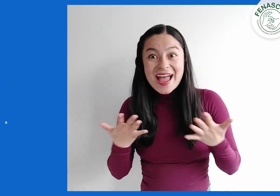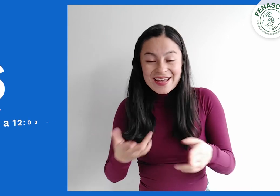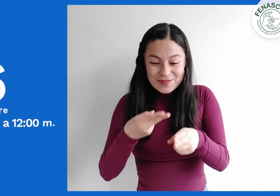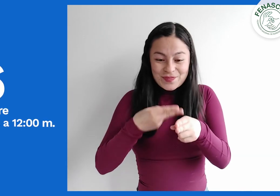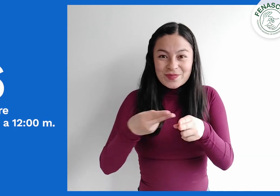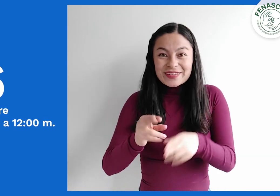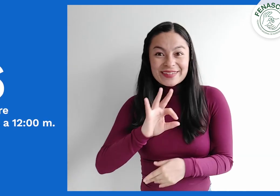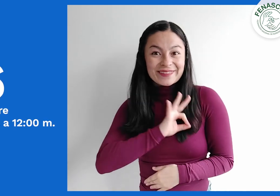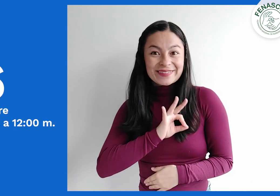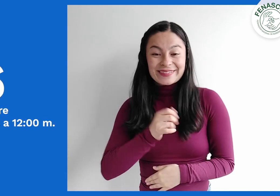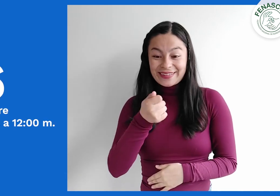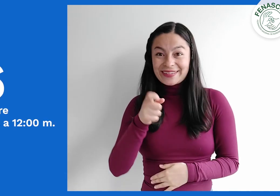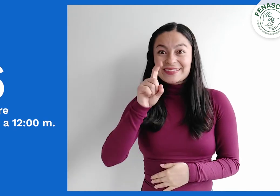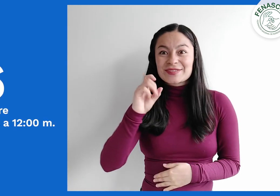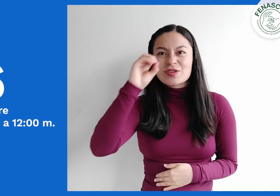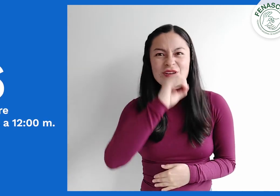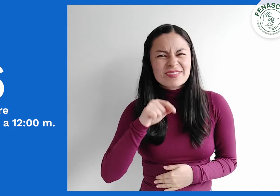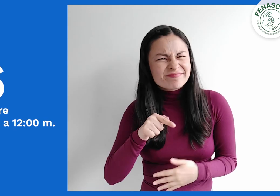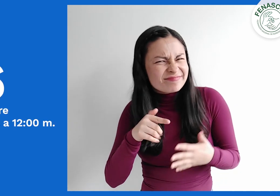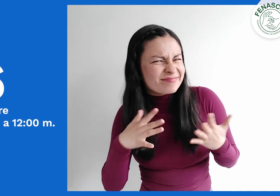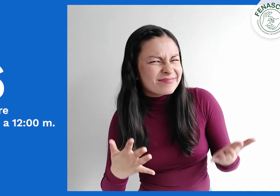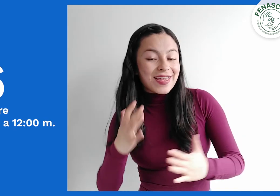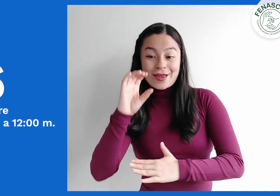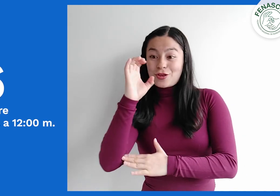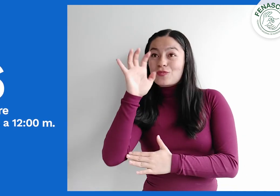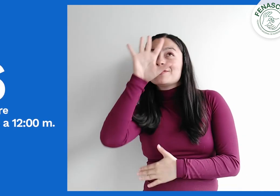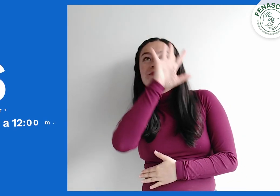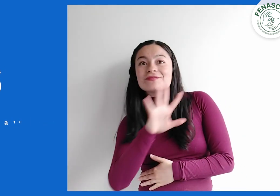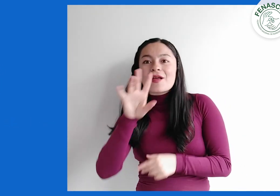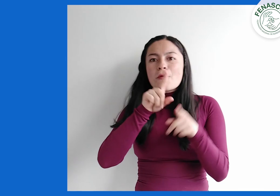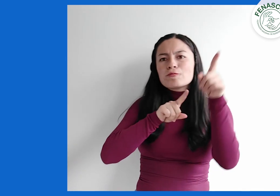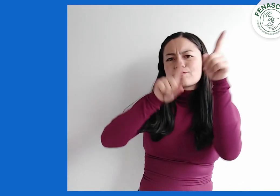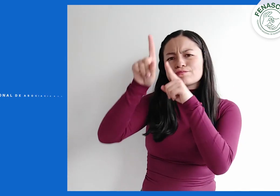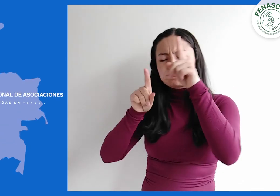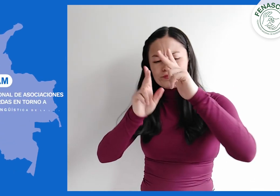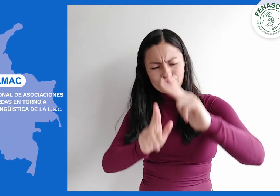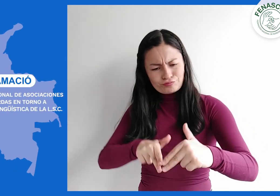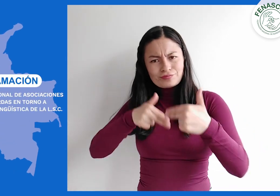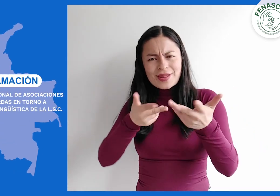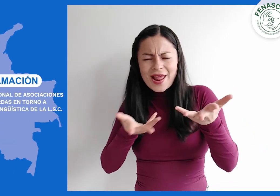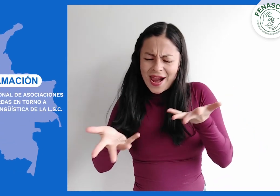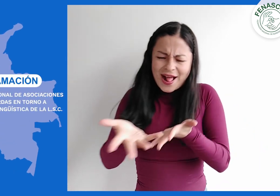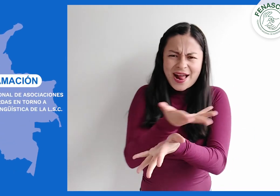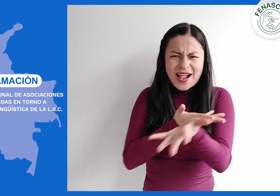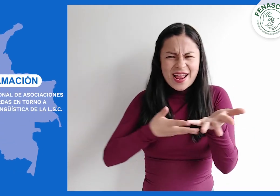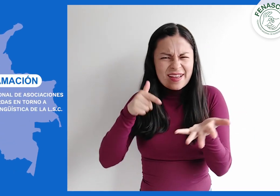Este próximo 16 de octubre será el Encuentro Nacional de Manera Virtual en torno a la Planeación